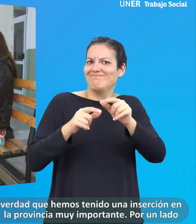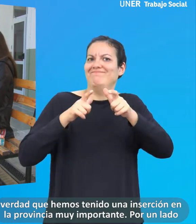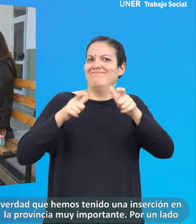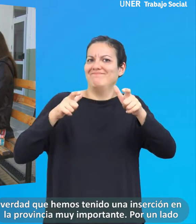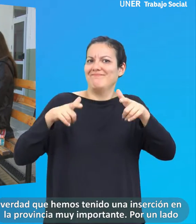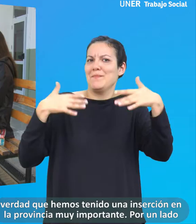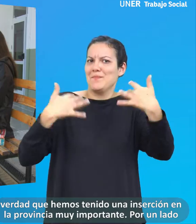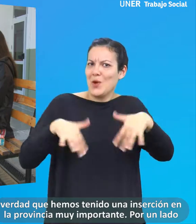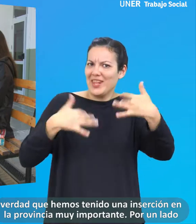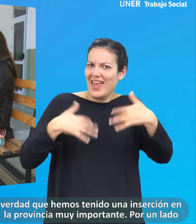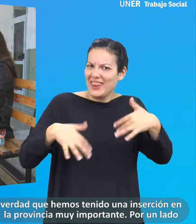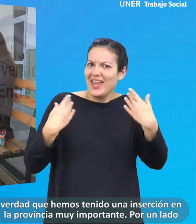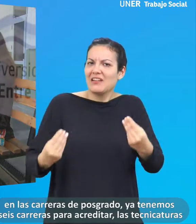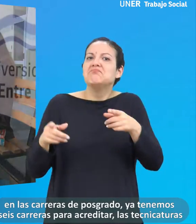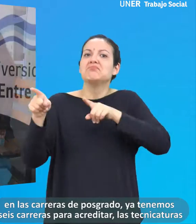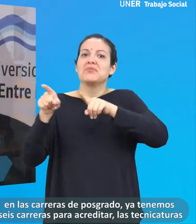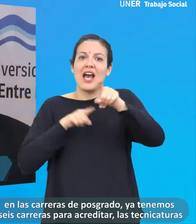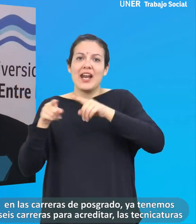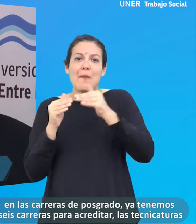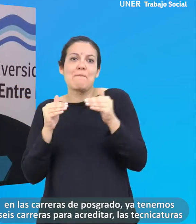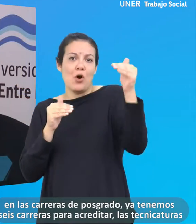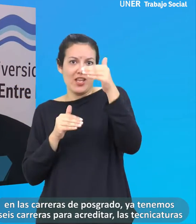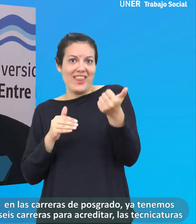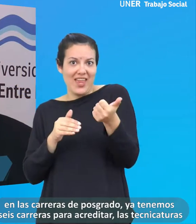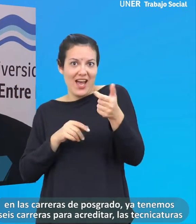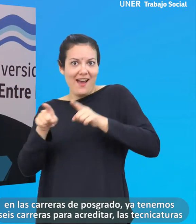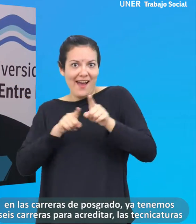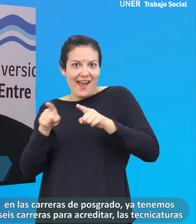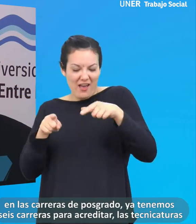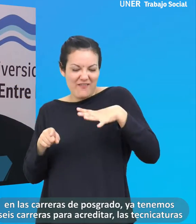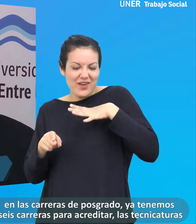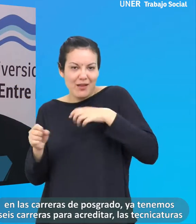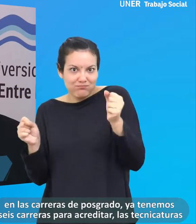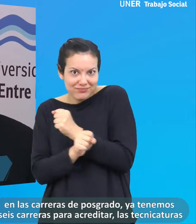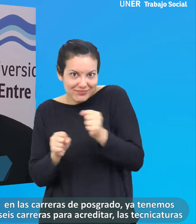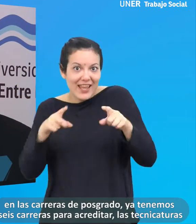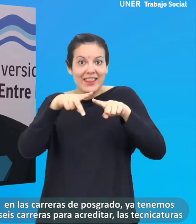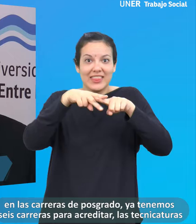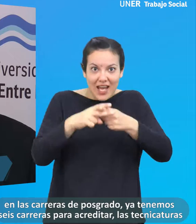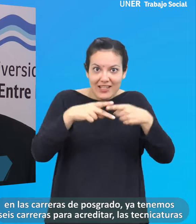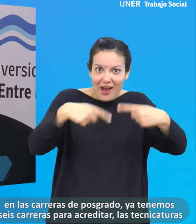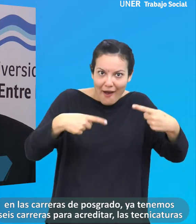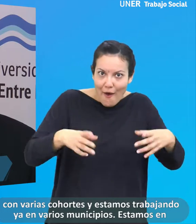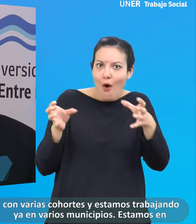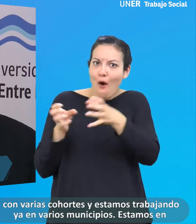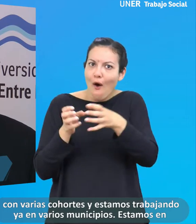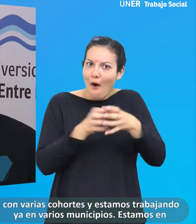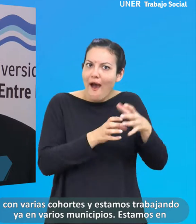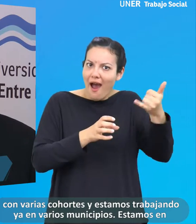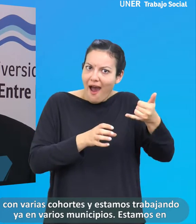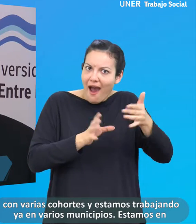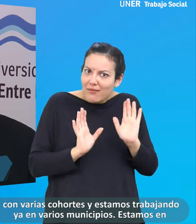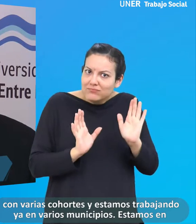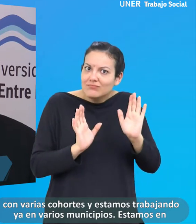importante, por el lado de las carreras de Pobrado ya tenemos seis carreras para acreditar, las tecnicaturas con varias cortes